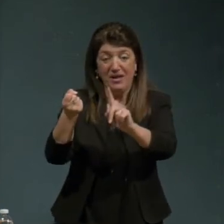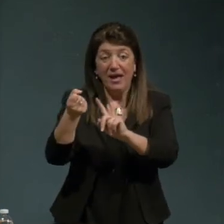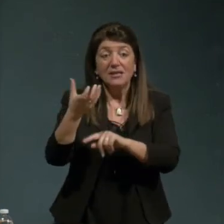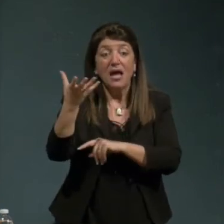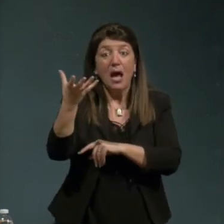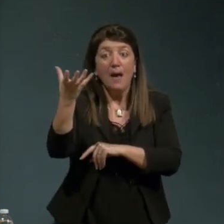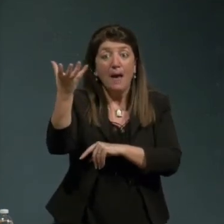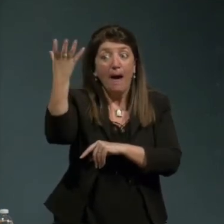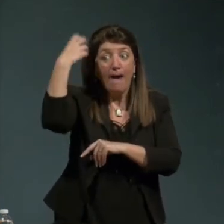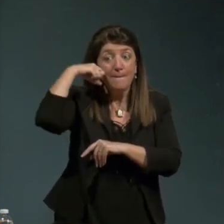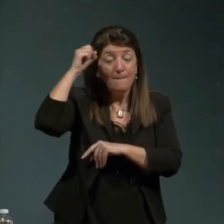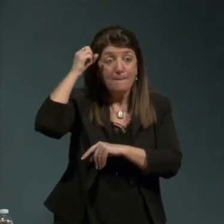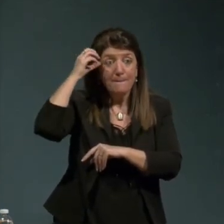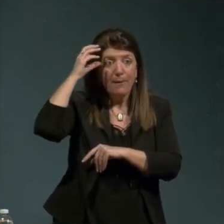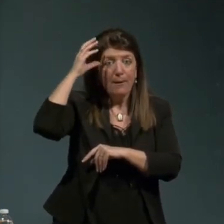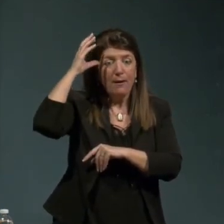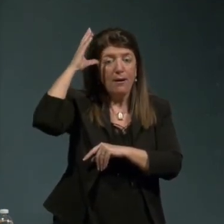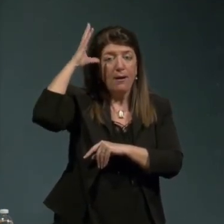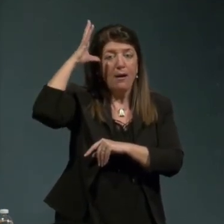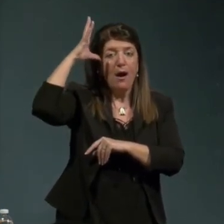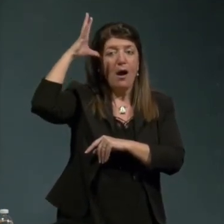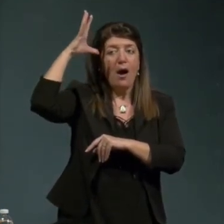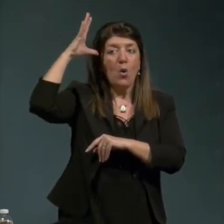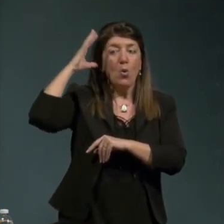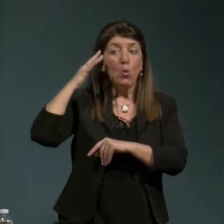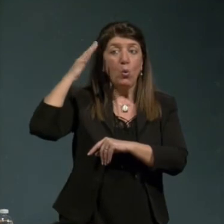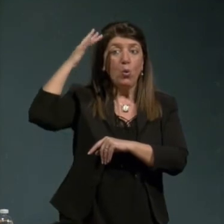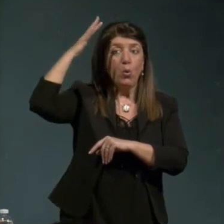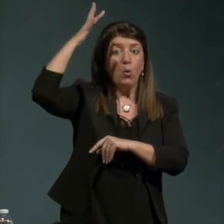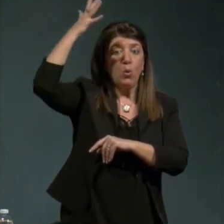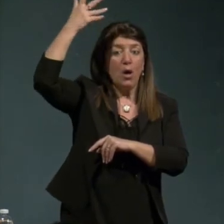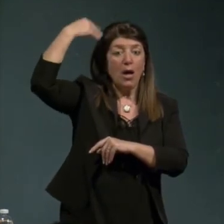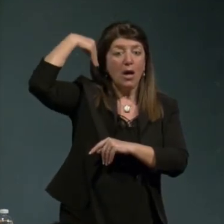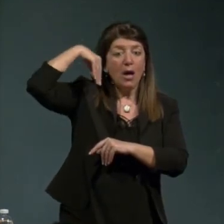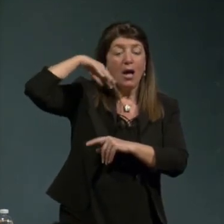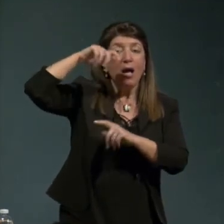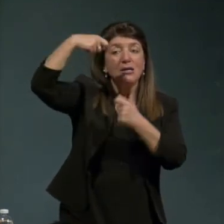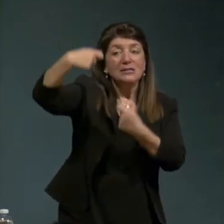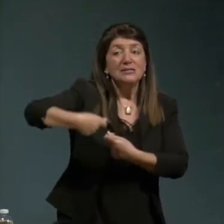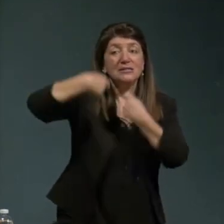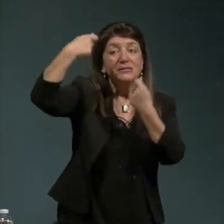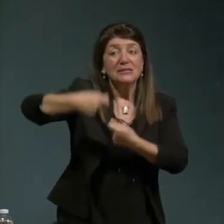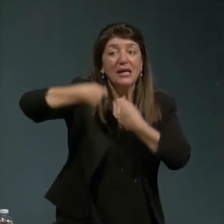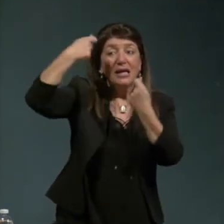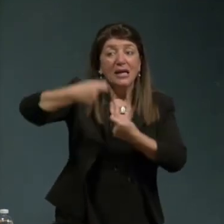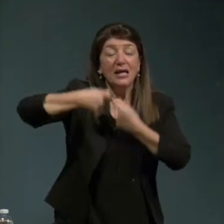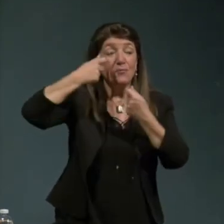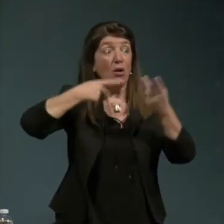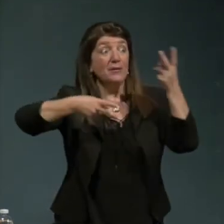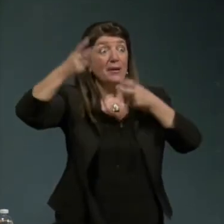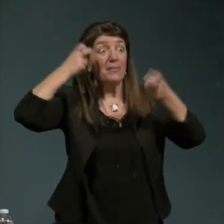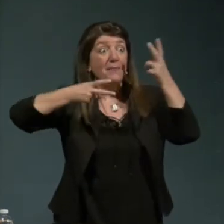di traduzione di stimoli luminosi e